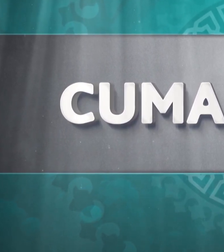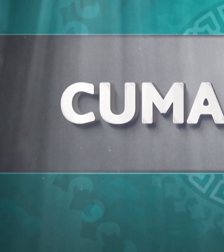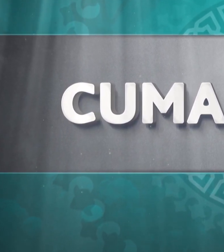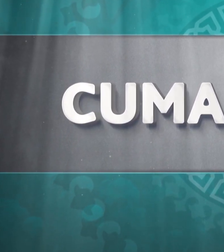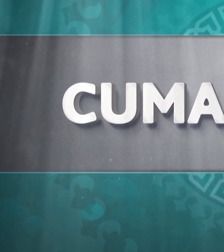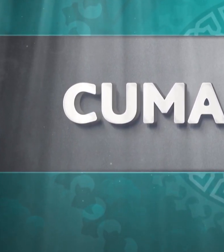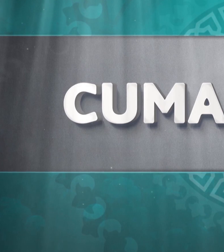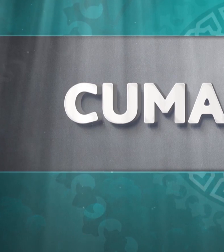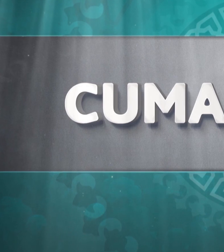İzlediğiniz